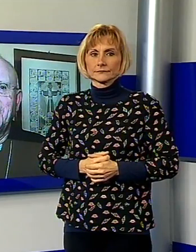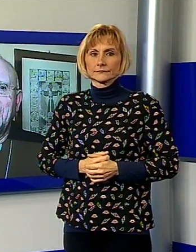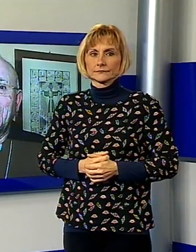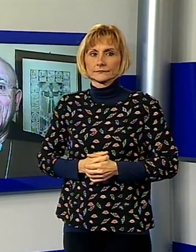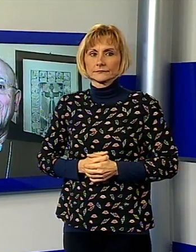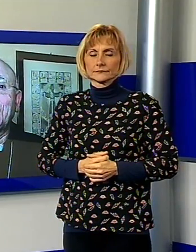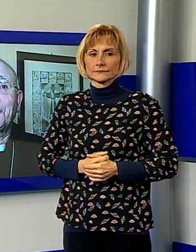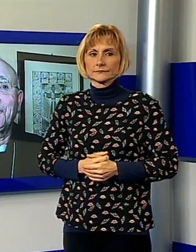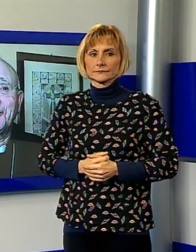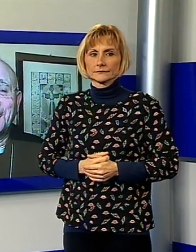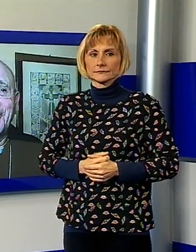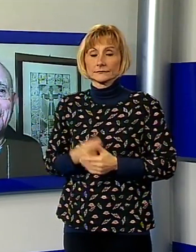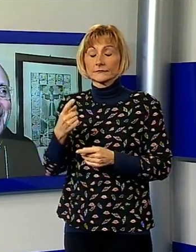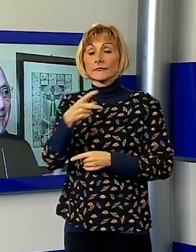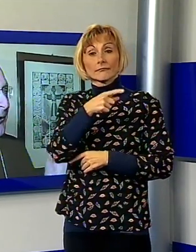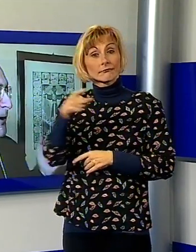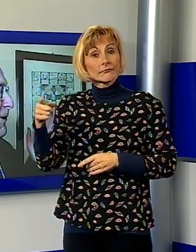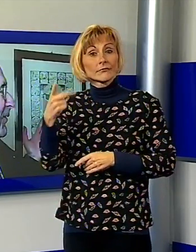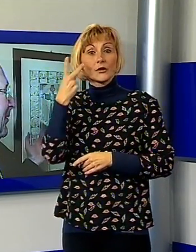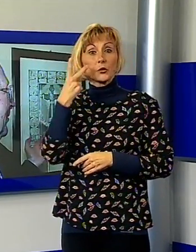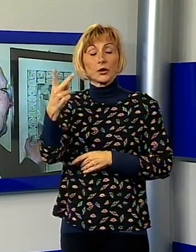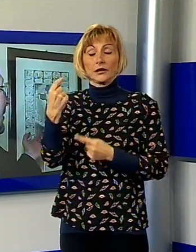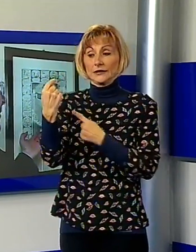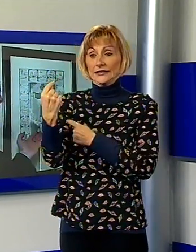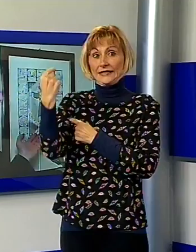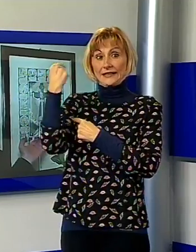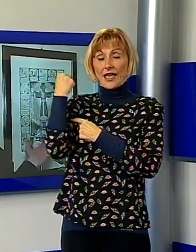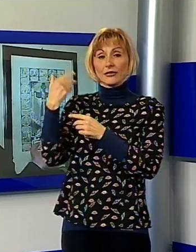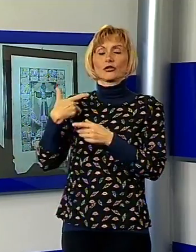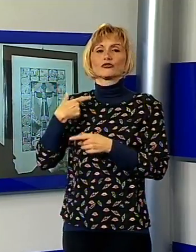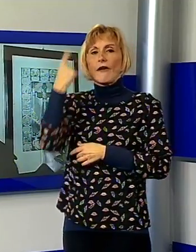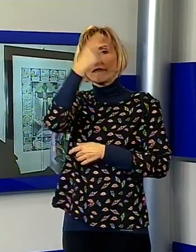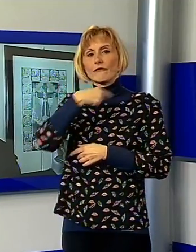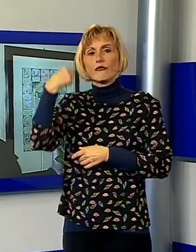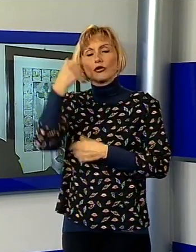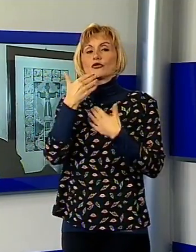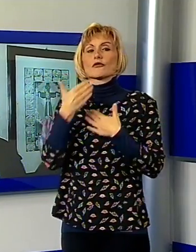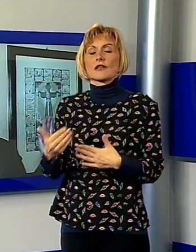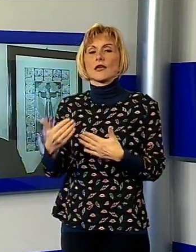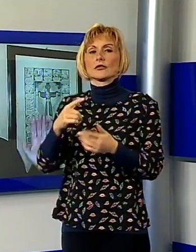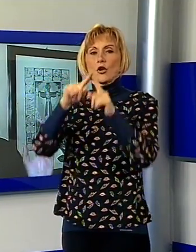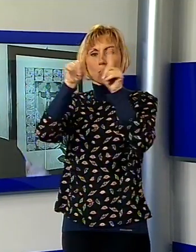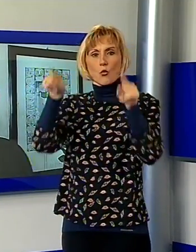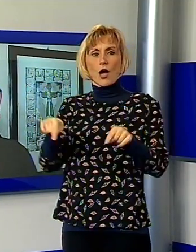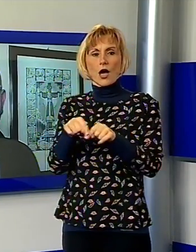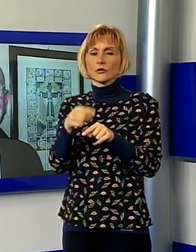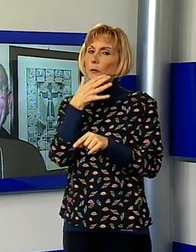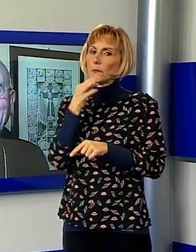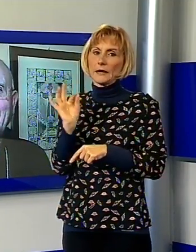Guardate, sullo sfondo abbiamo il nostro molto santo, una stampa magnifica, però vedete questa